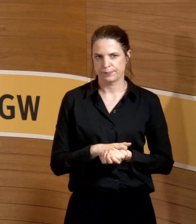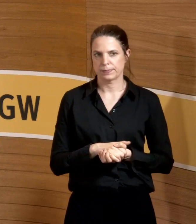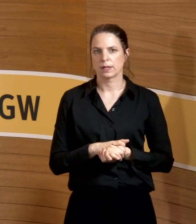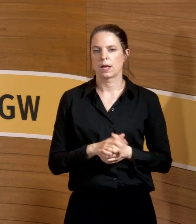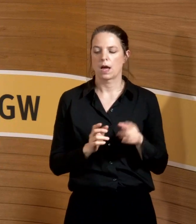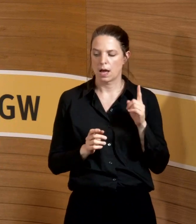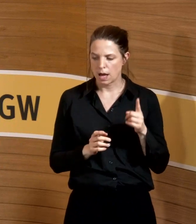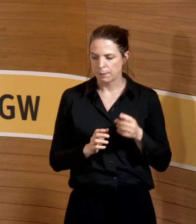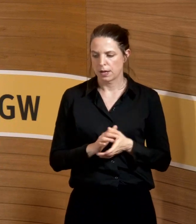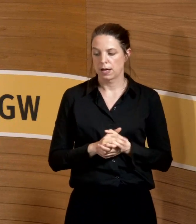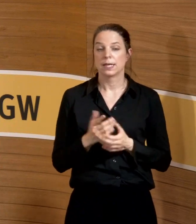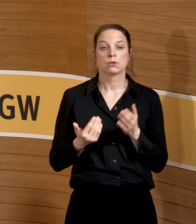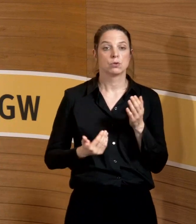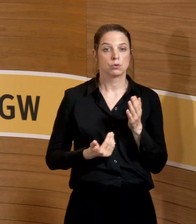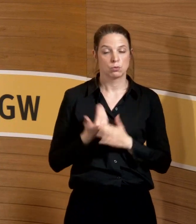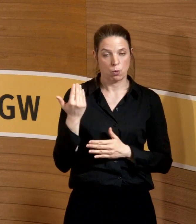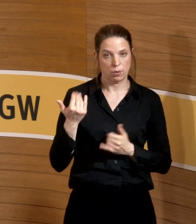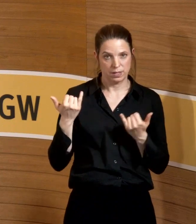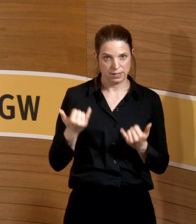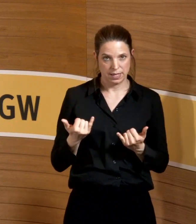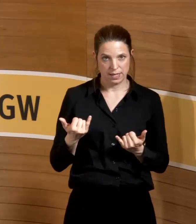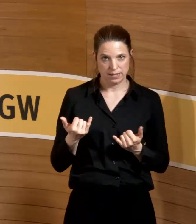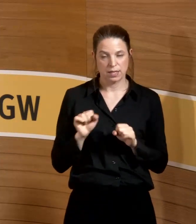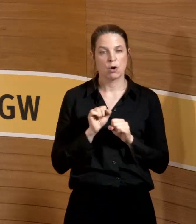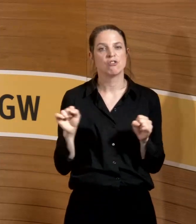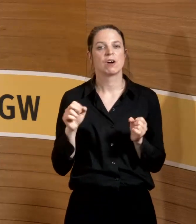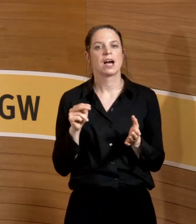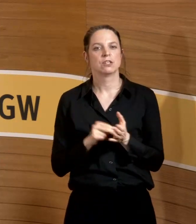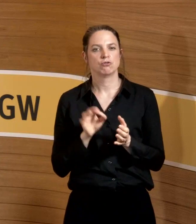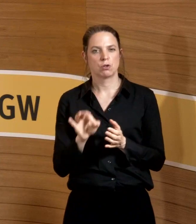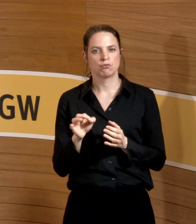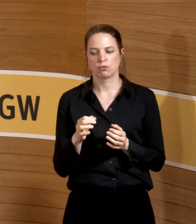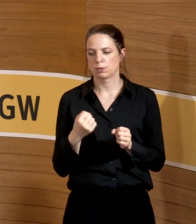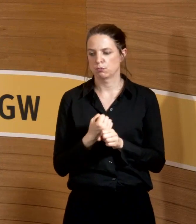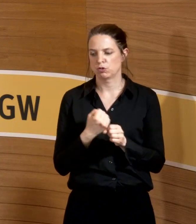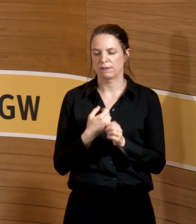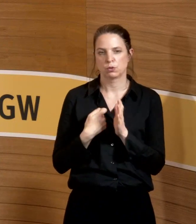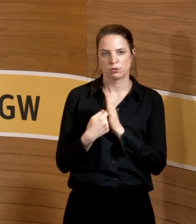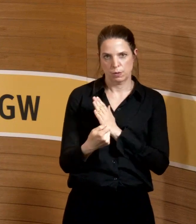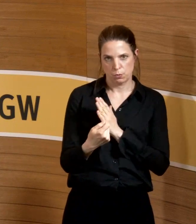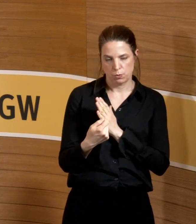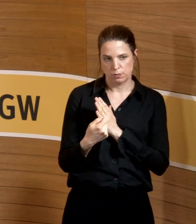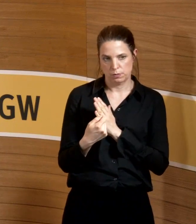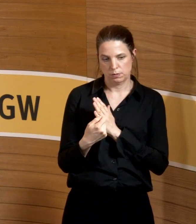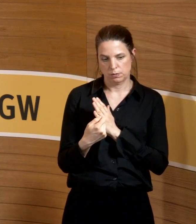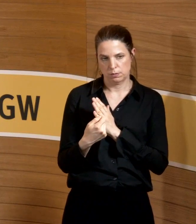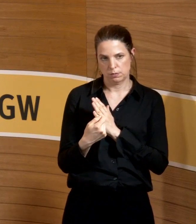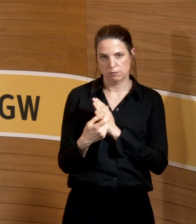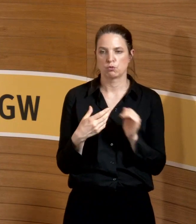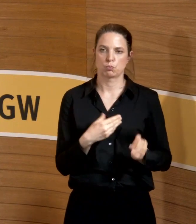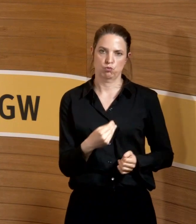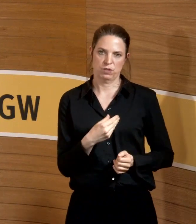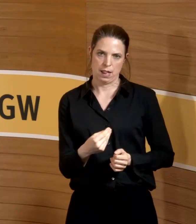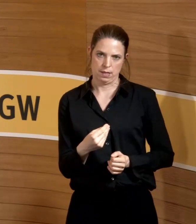aber en vogue wird, ist, dass die Freistellung, das Beschäftigungsverbot beim Stillen.